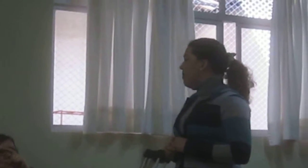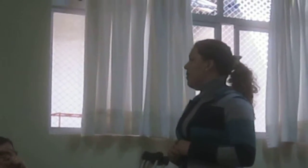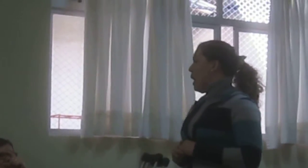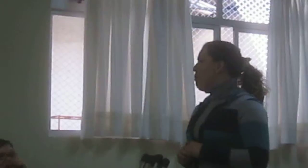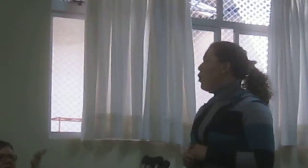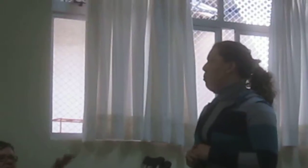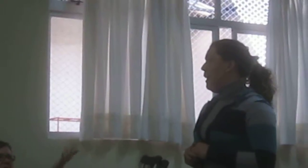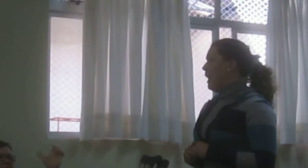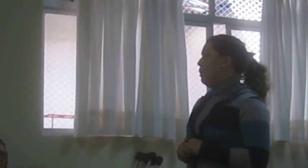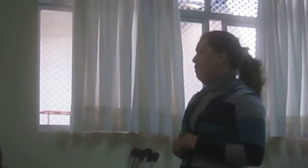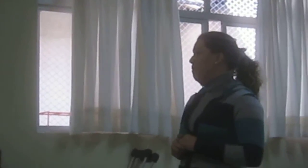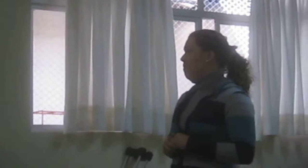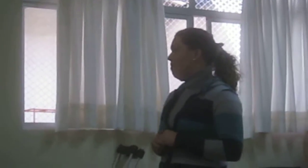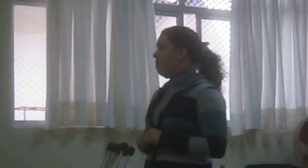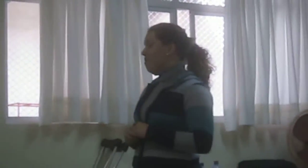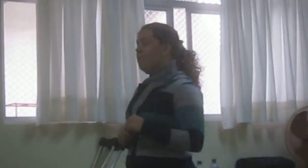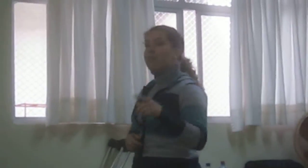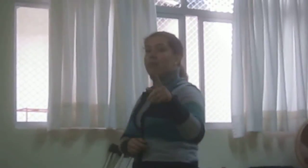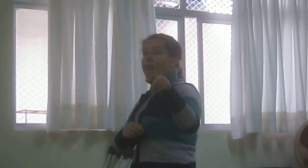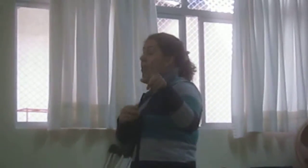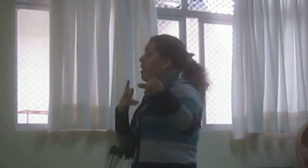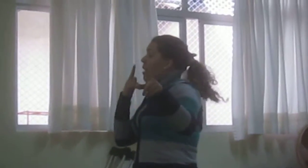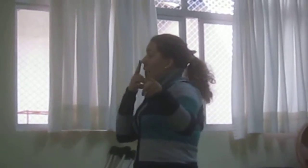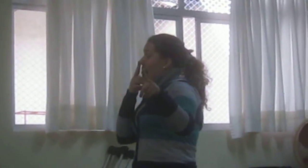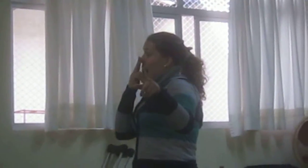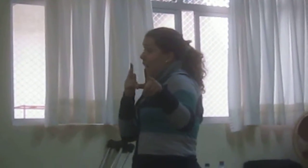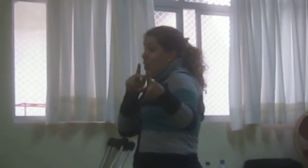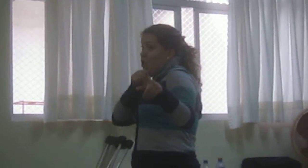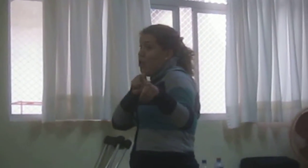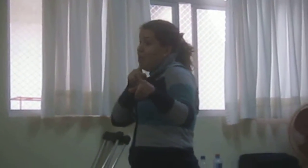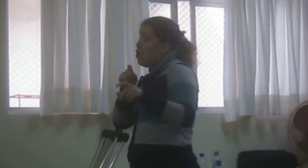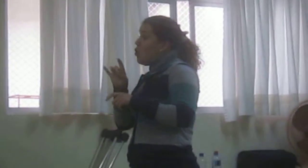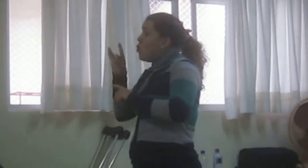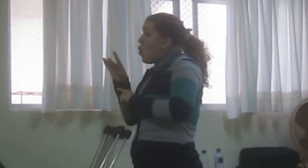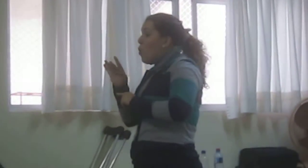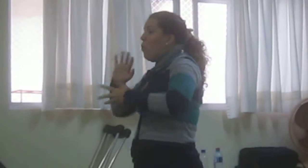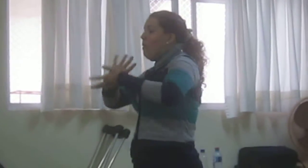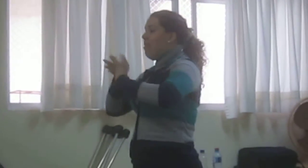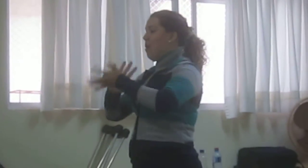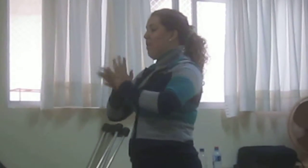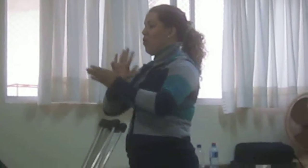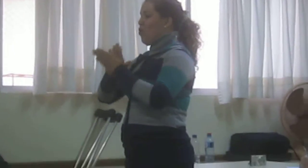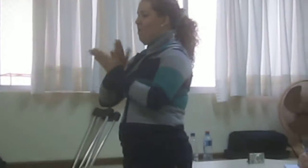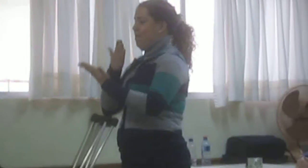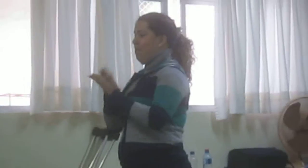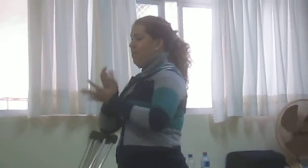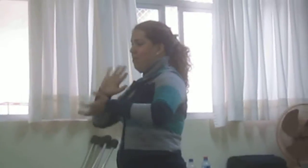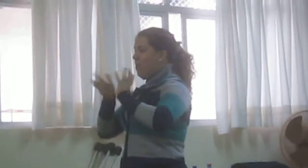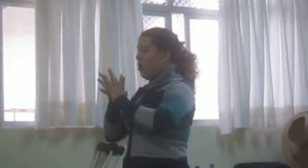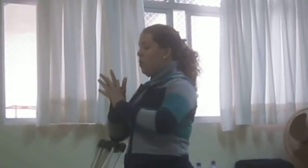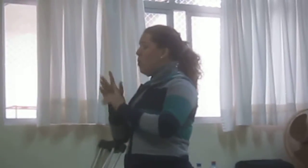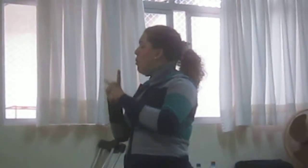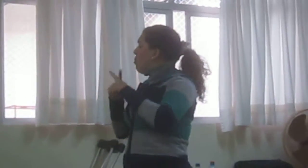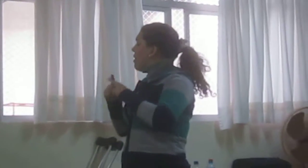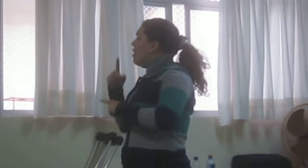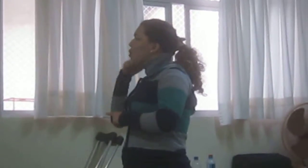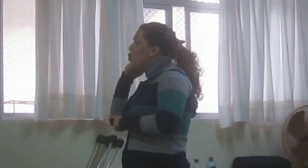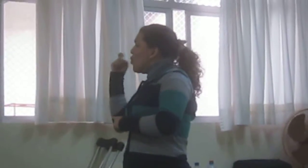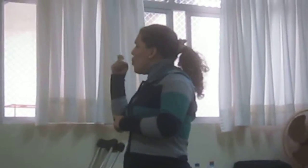o intérprete e ter o som, porque o visual também precisa, né? Então, o ouvido sente o visual que